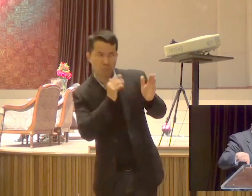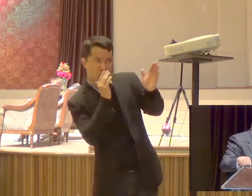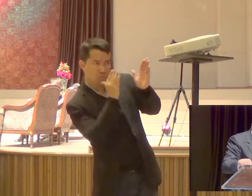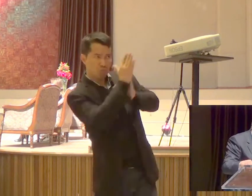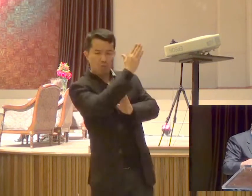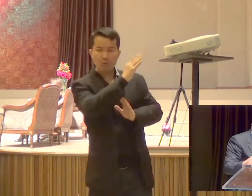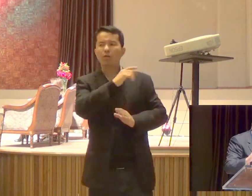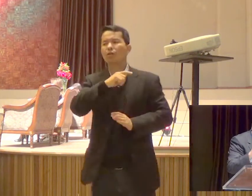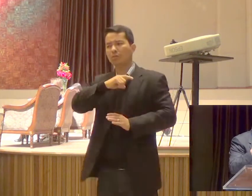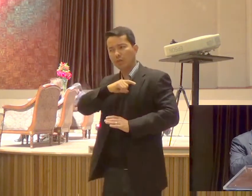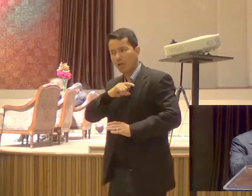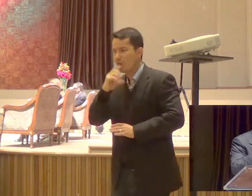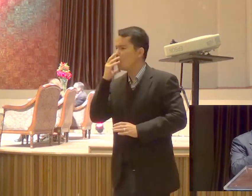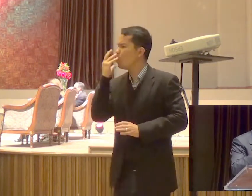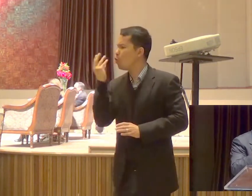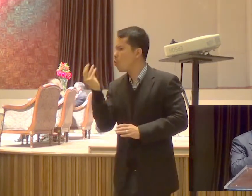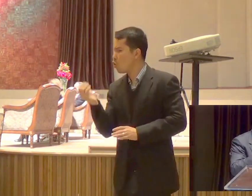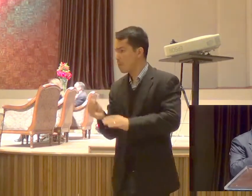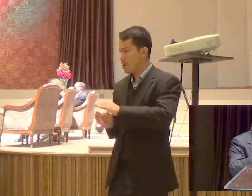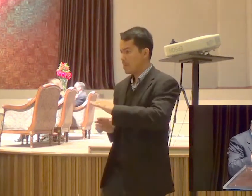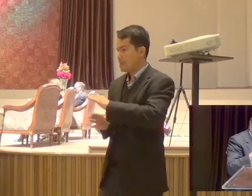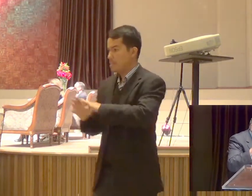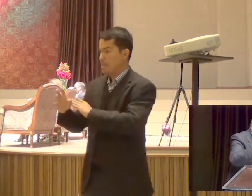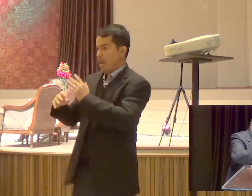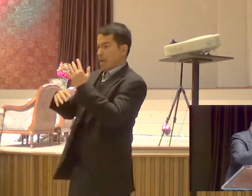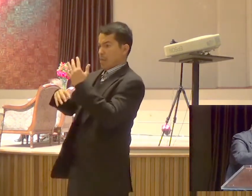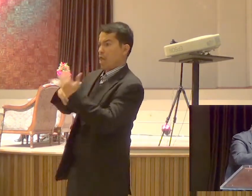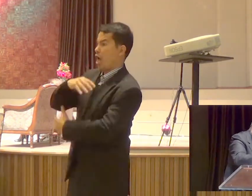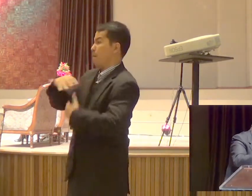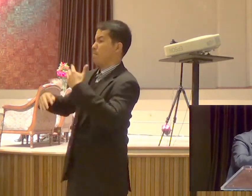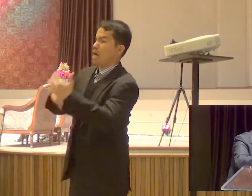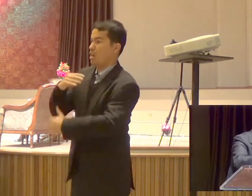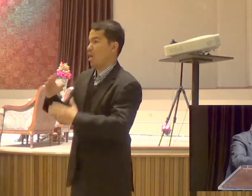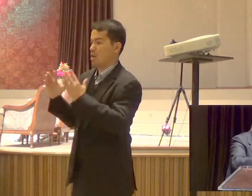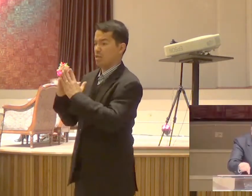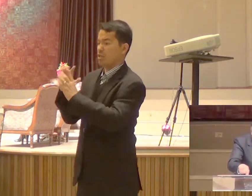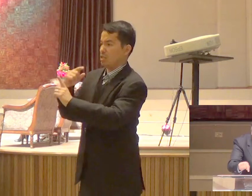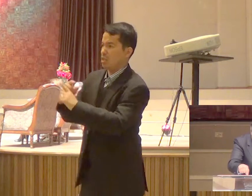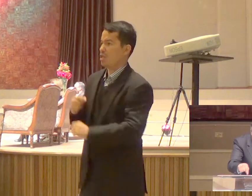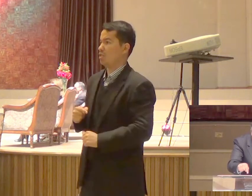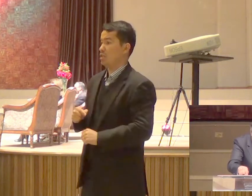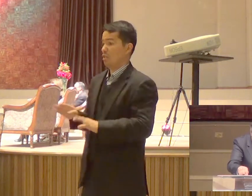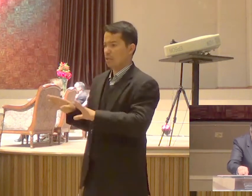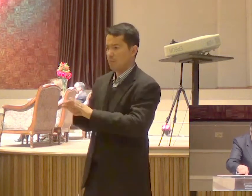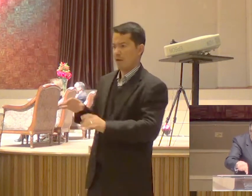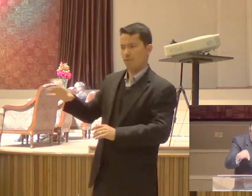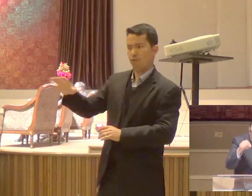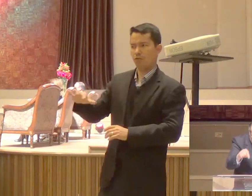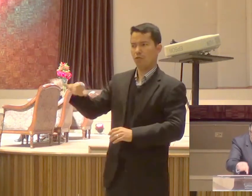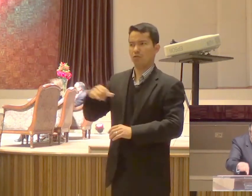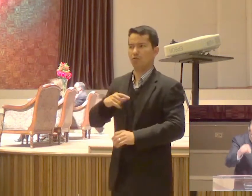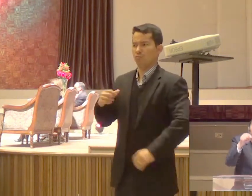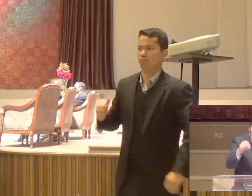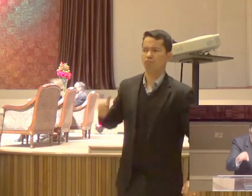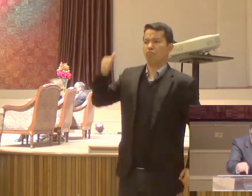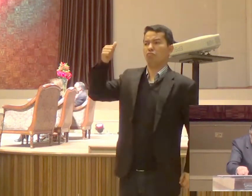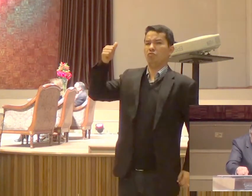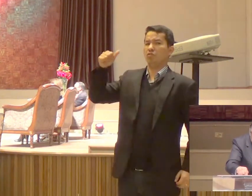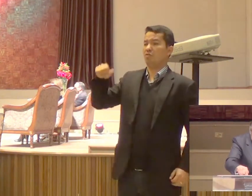vorazes Que não pouparão o rebanho E que dentre vós Mesmos se levantarão Homens Falando coisas Pervertidas